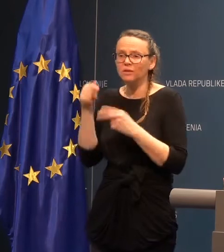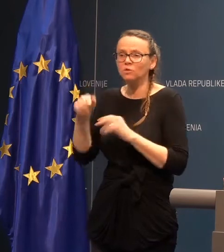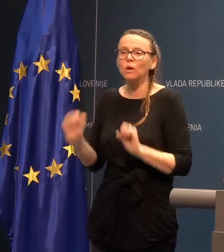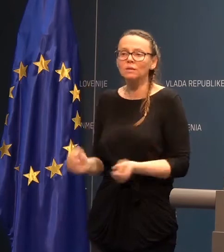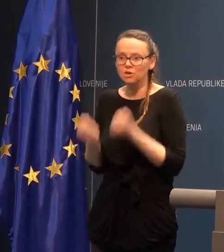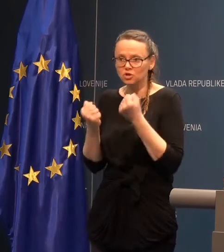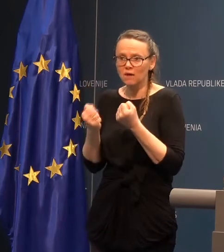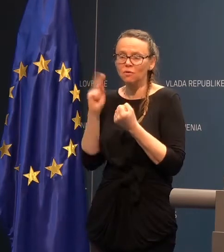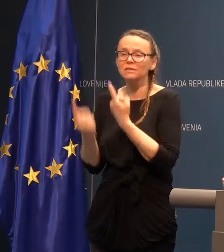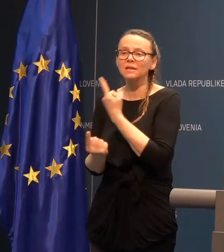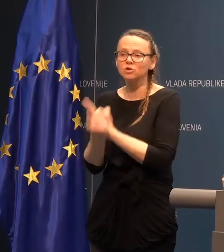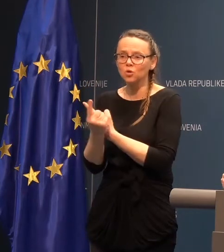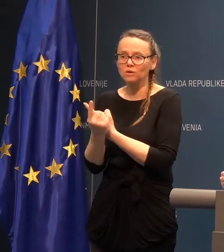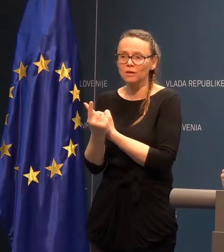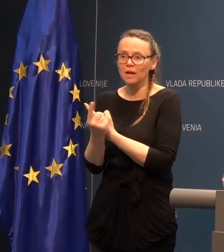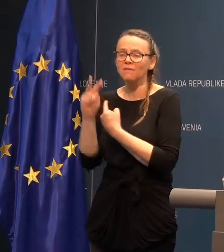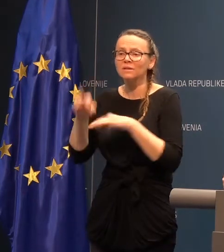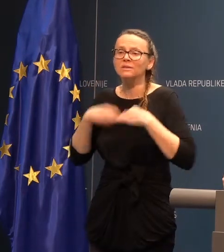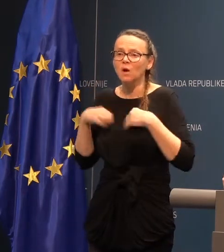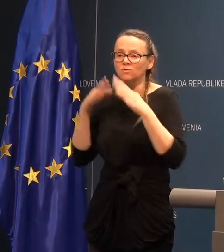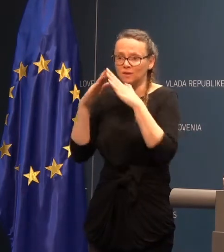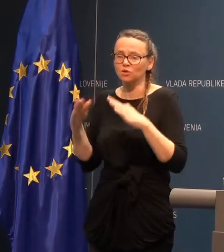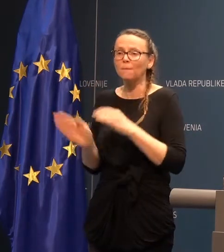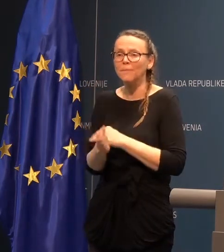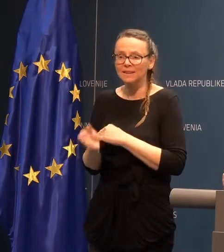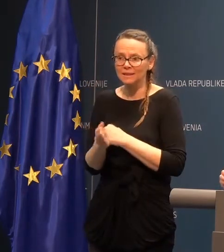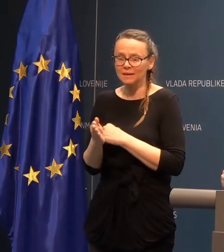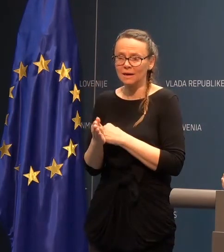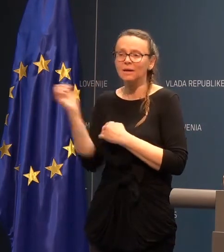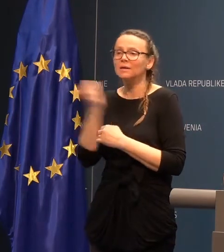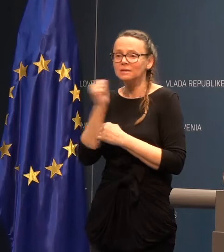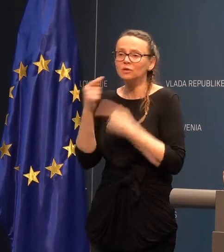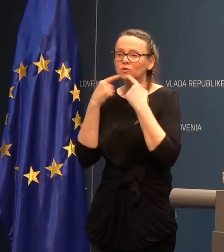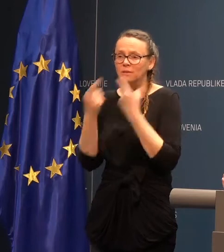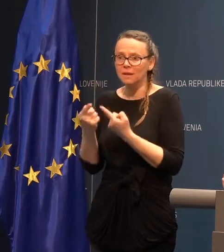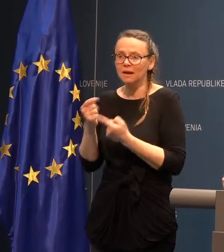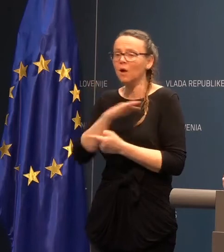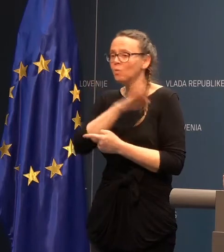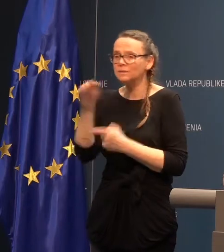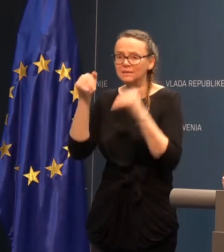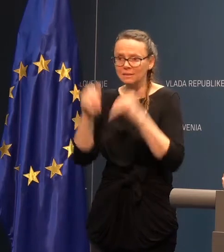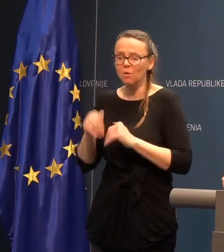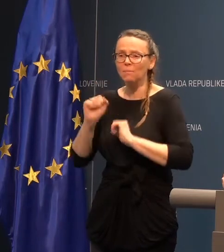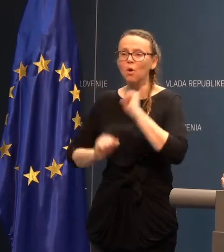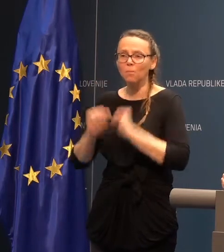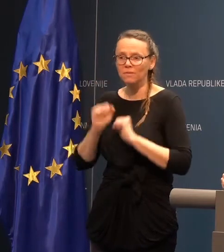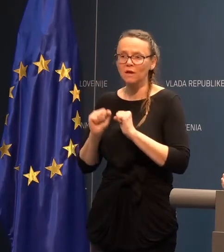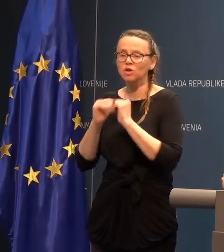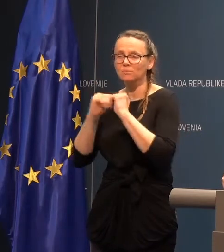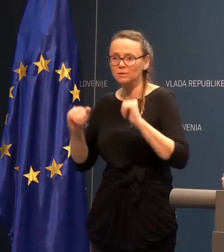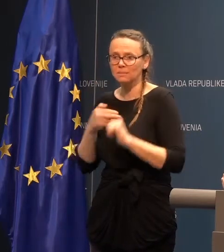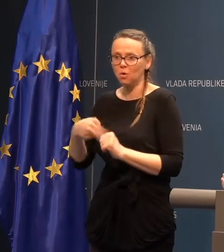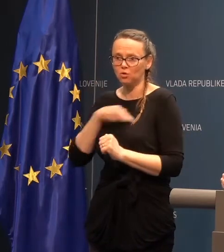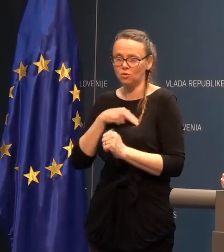državo, ki sem omevodila v Zdravstvenim domovim klika. Zato sem rekla, da vsi se moramo obnašati posebno